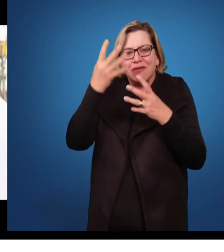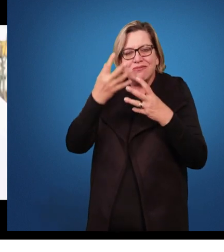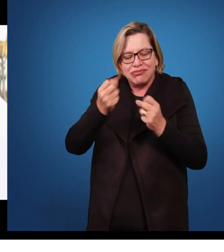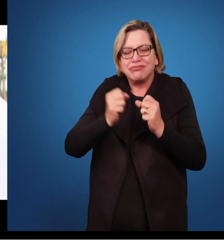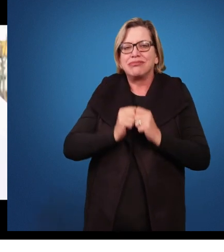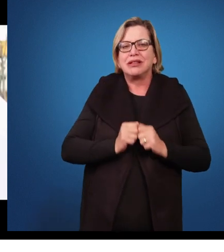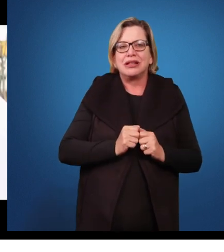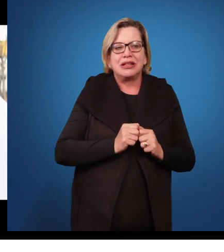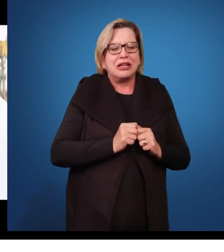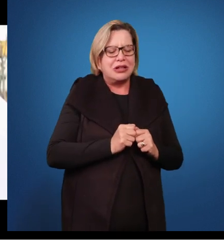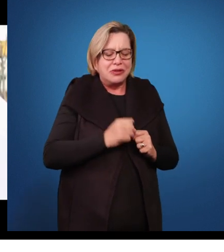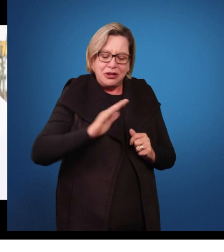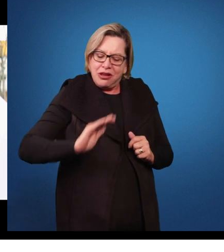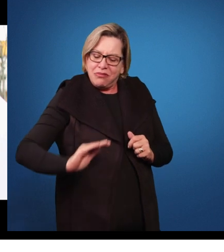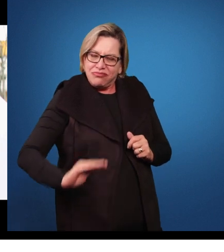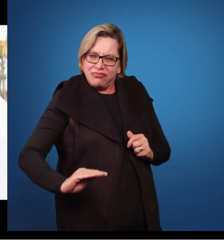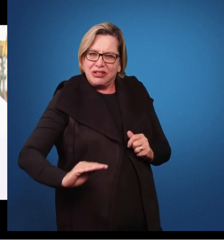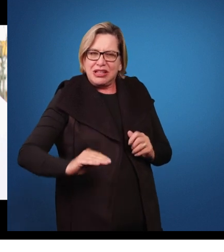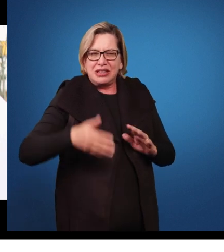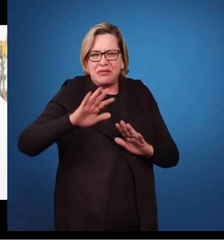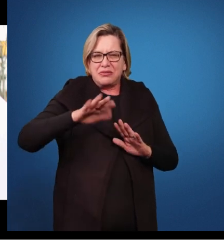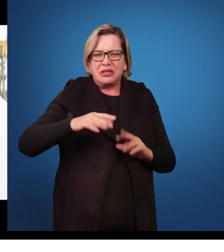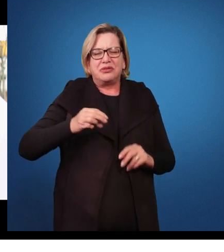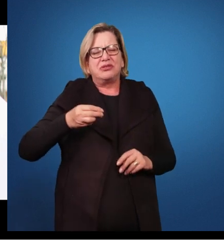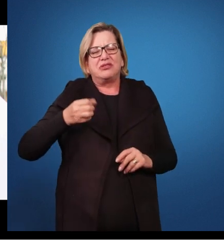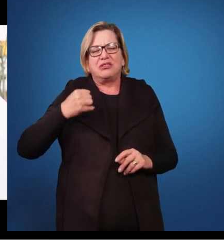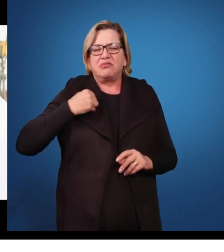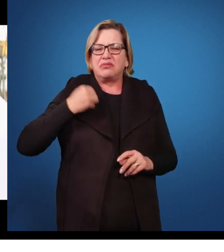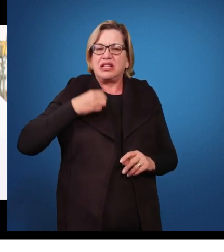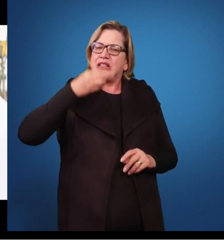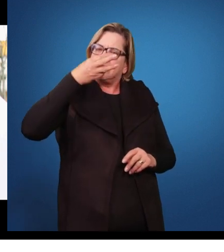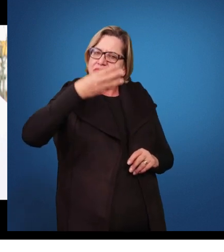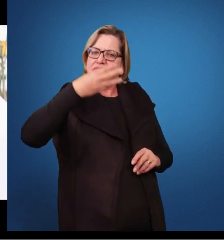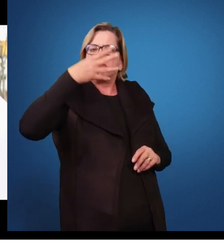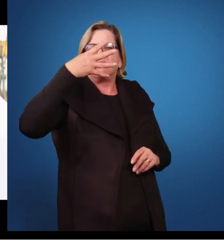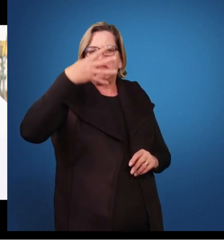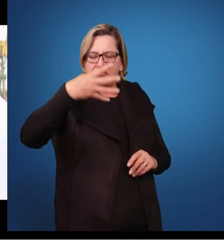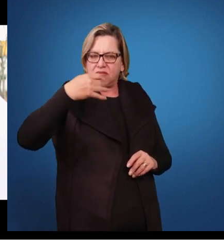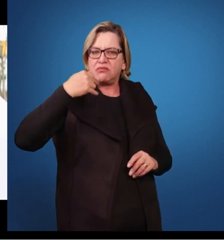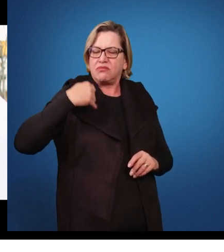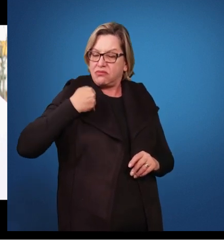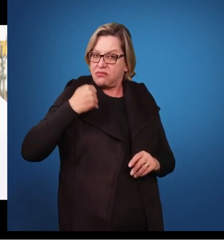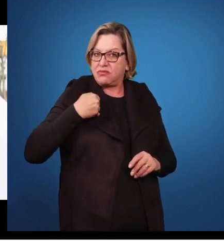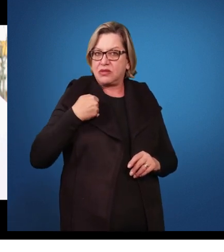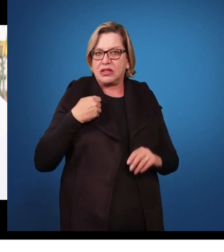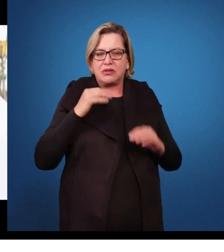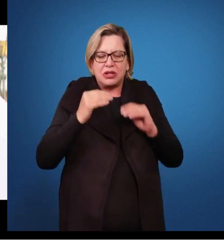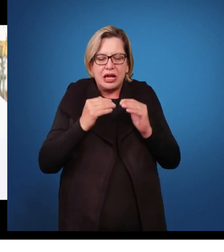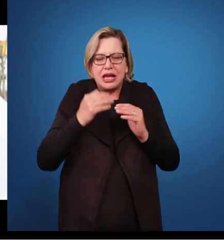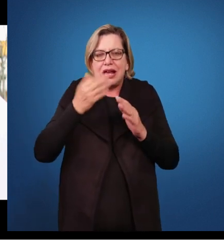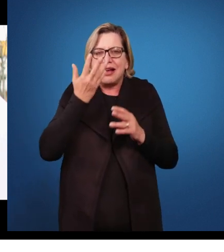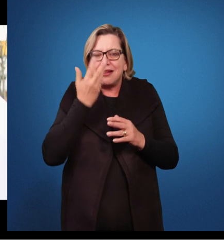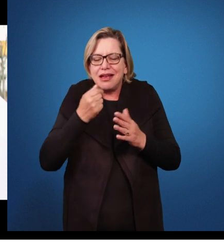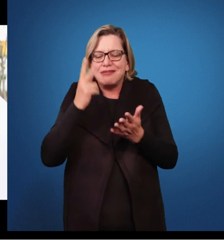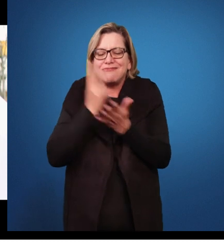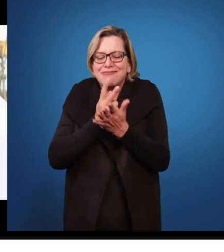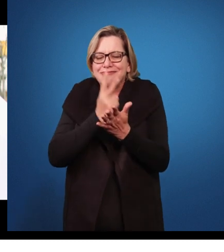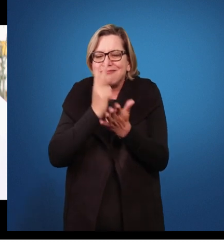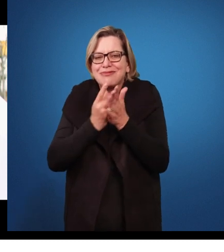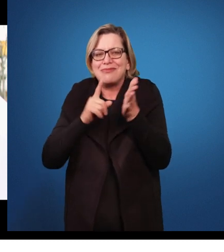quando eles são pequenos, na primeira infância, assim, entre 3, 4 anos de idade, que é aquela fase que a criança gosta muito de perguntar o porquê de